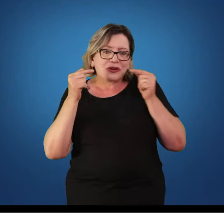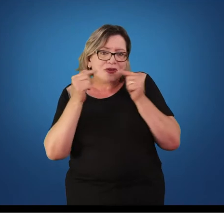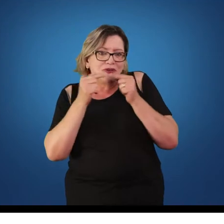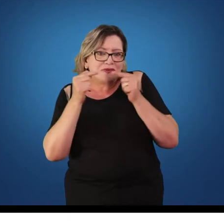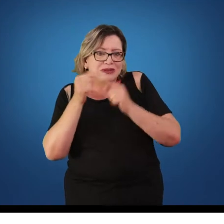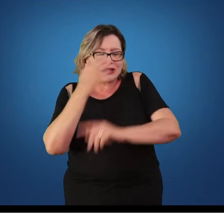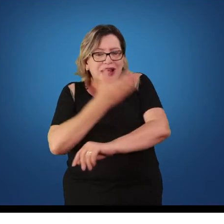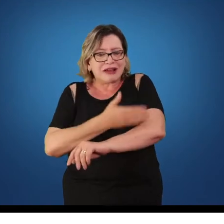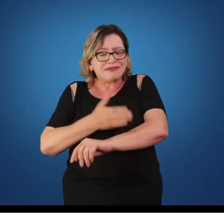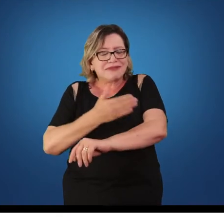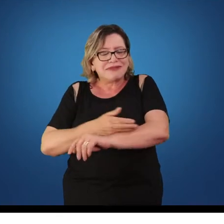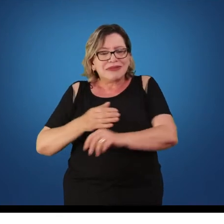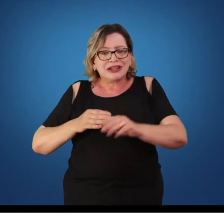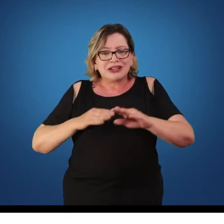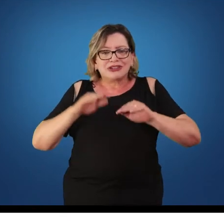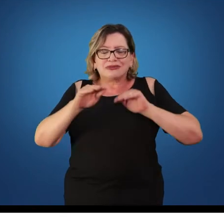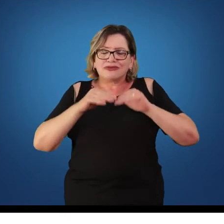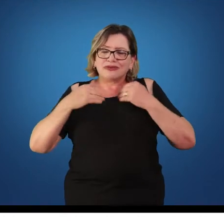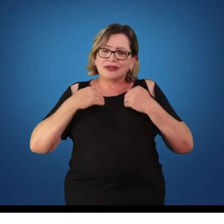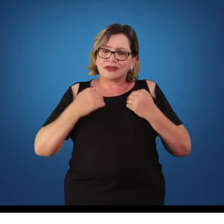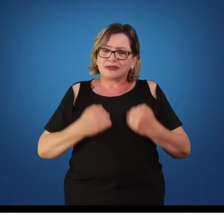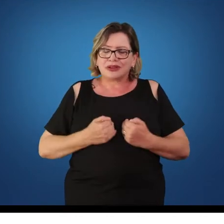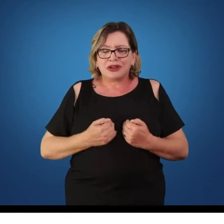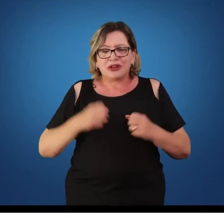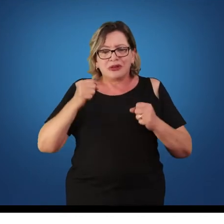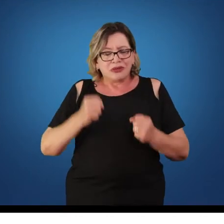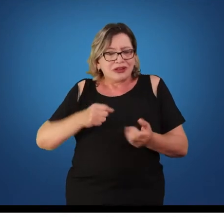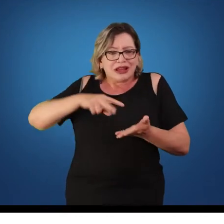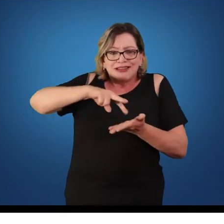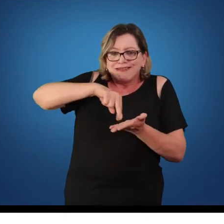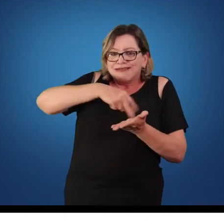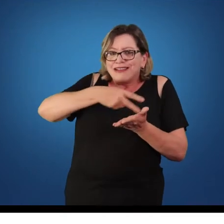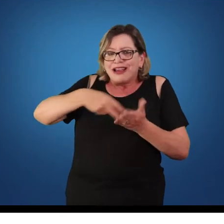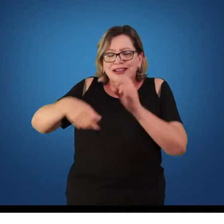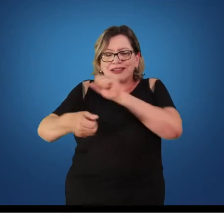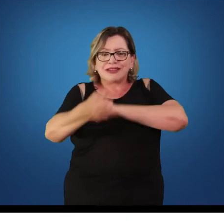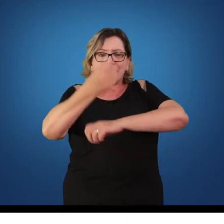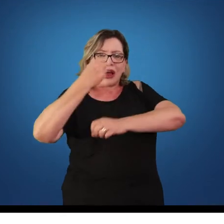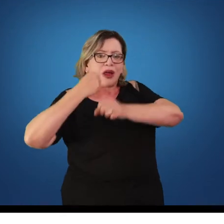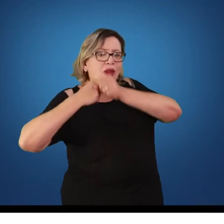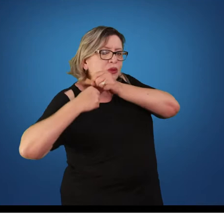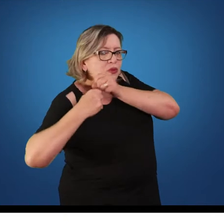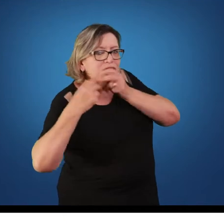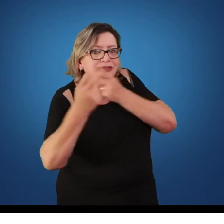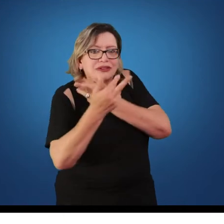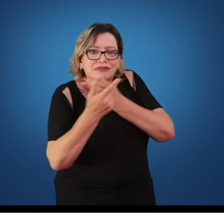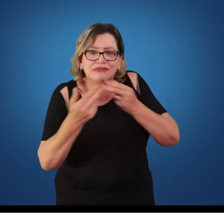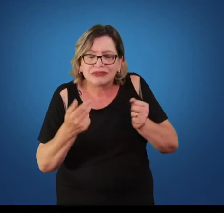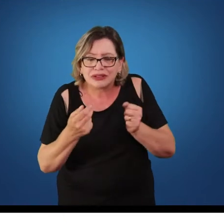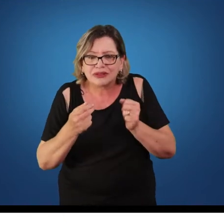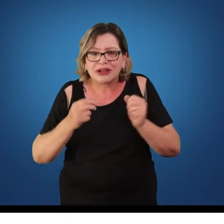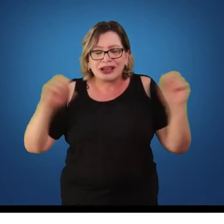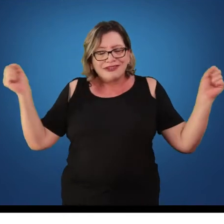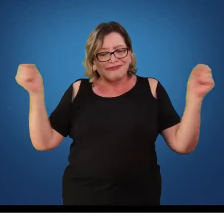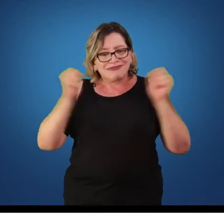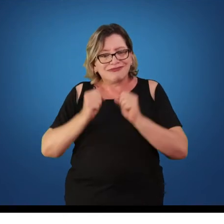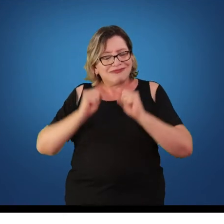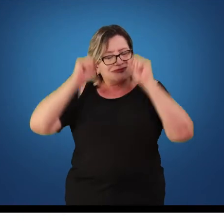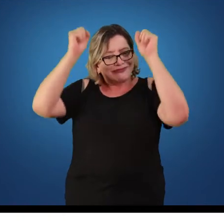corporais, seja jogo, seja dança, sejam as lutas, sejam os esportes. Então, a ginástica geral, ela proporciona para